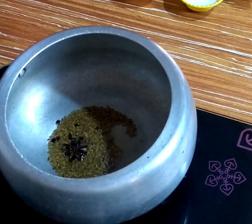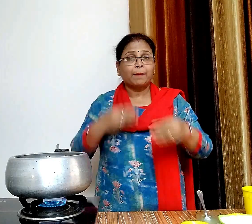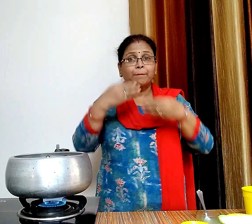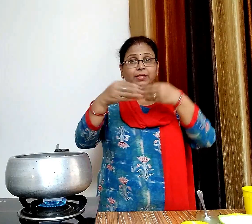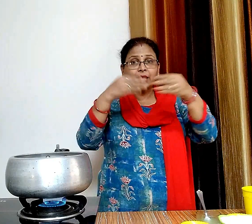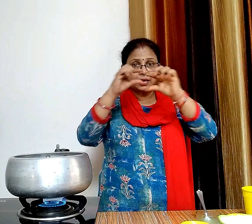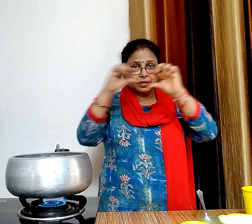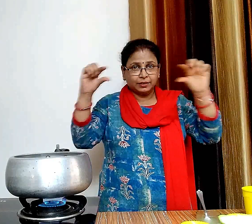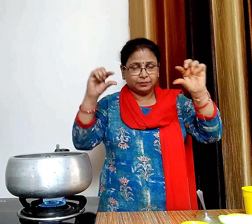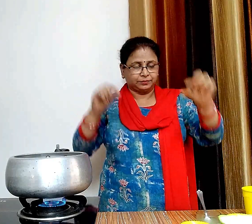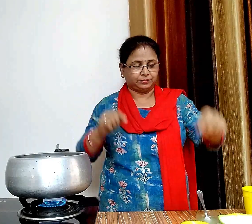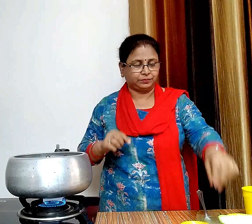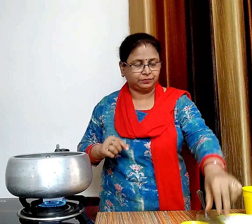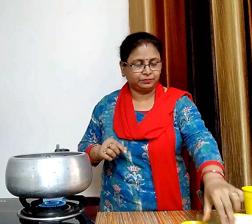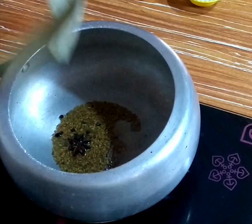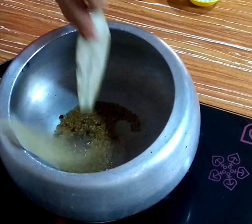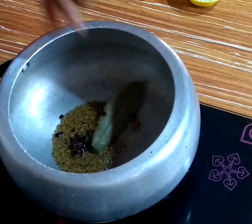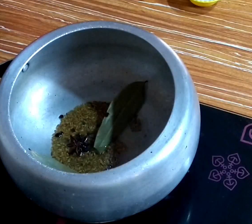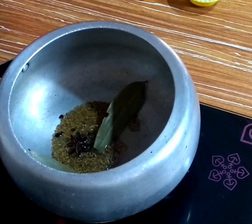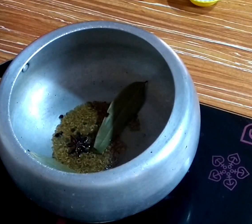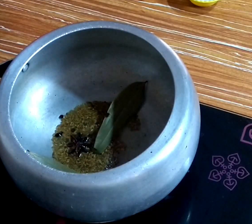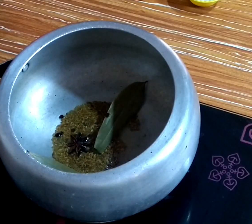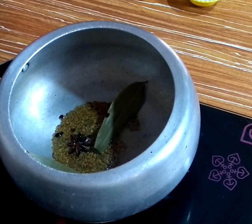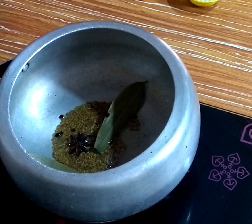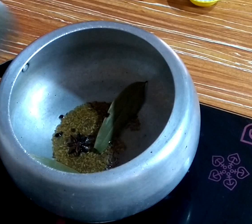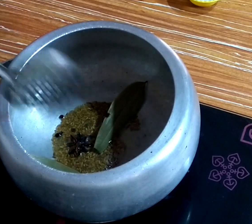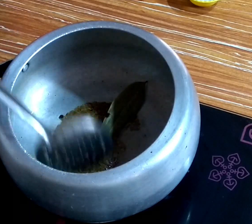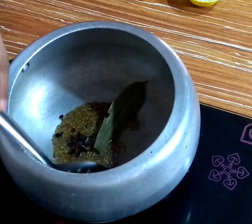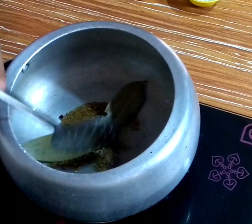दो तेज परता डाल कर मिला लेंगे